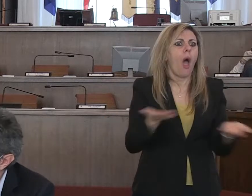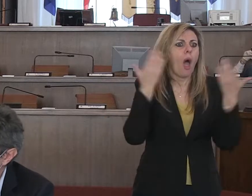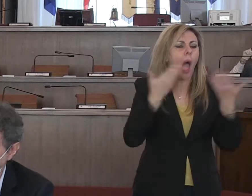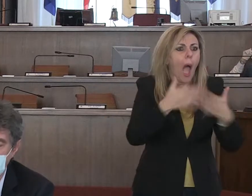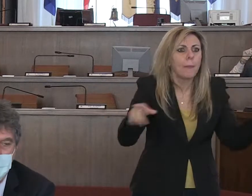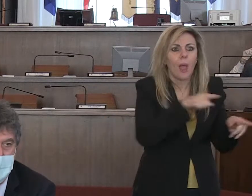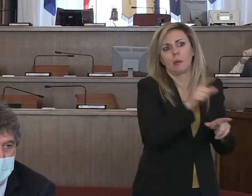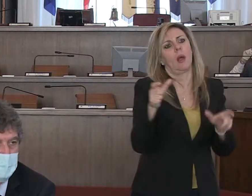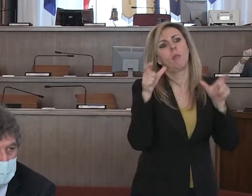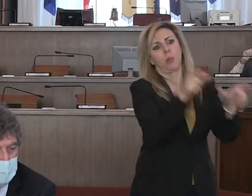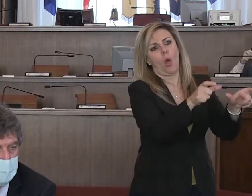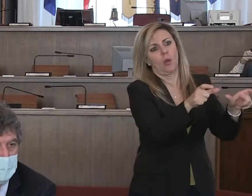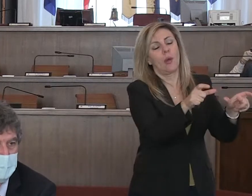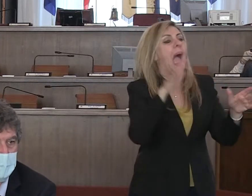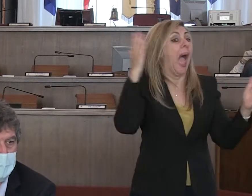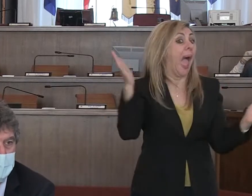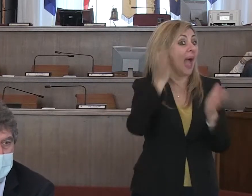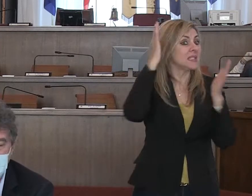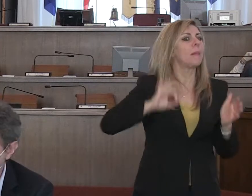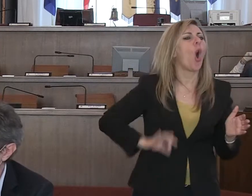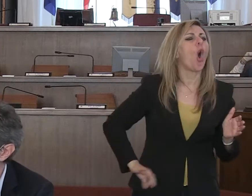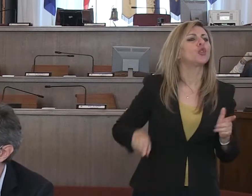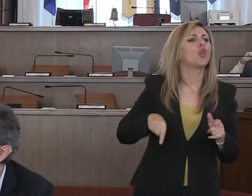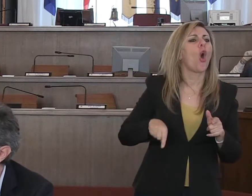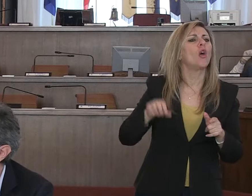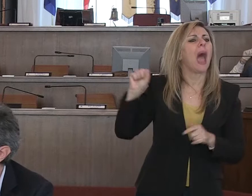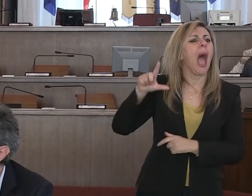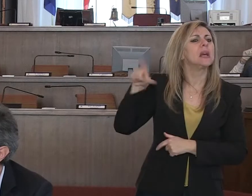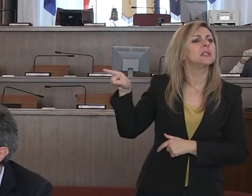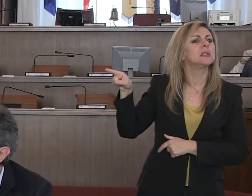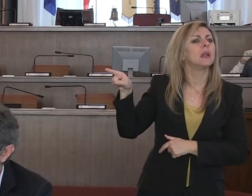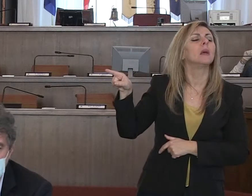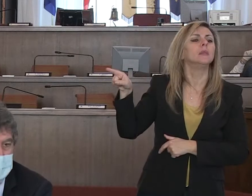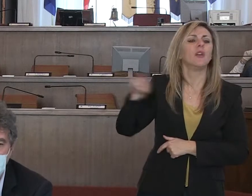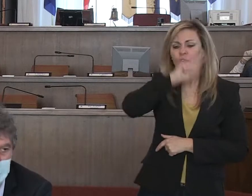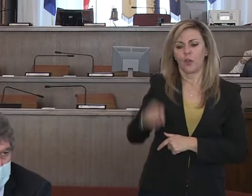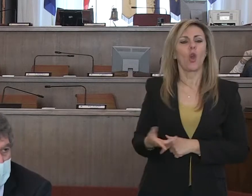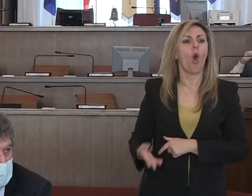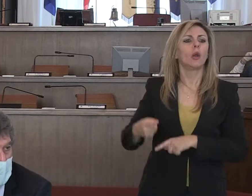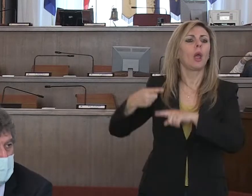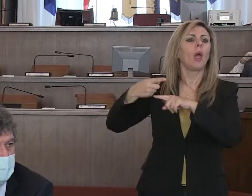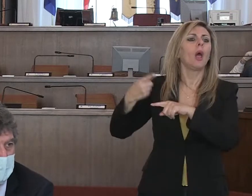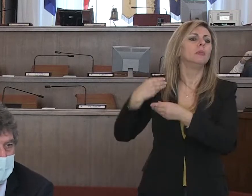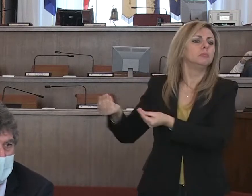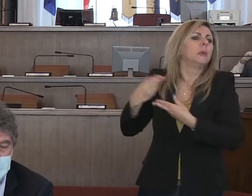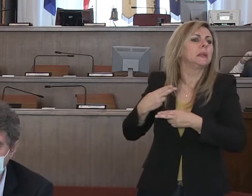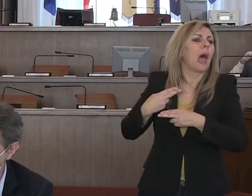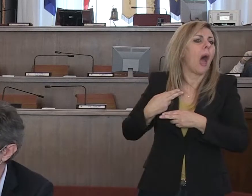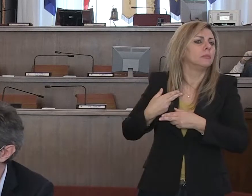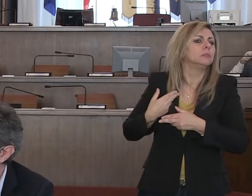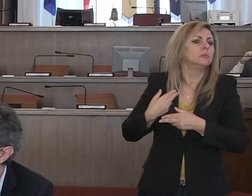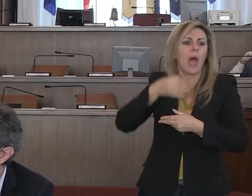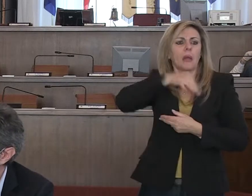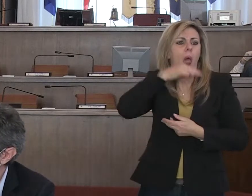Ad esempio nei casi di Ortona fino ad oggi la ASL ci testimonia, ci relaziona del fatto